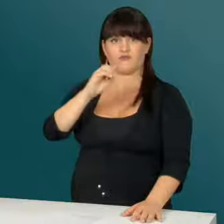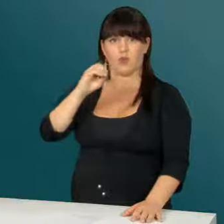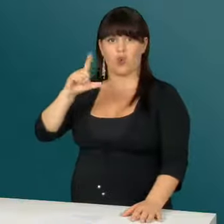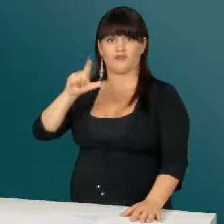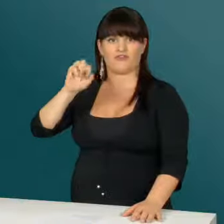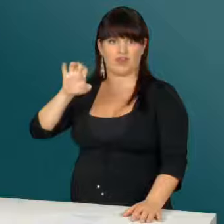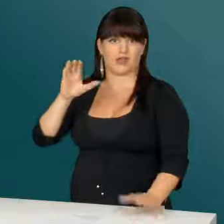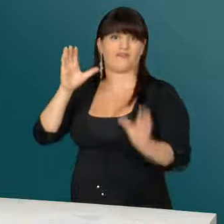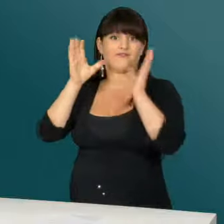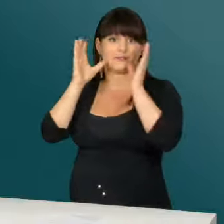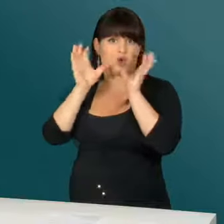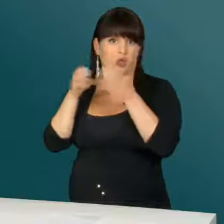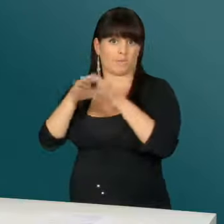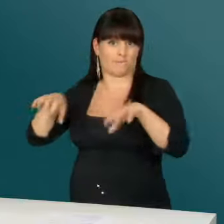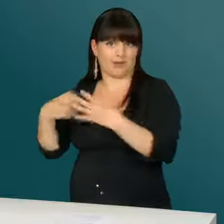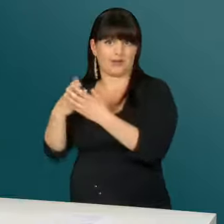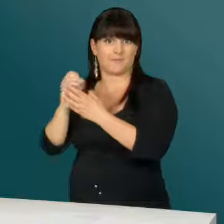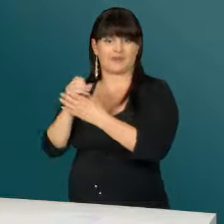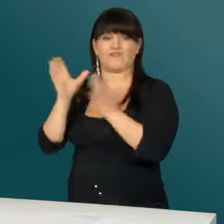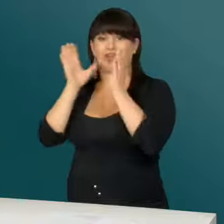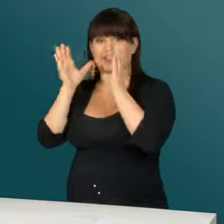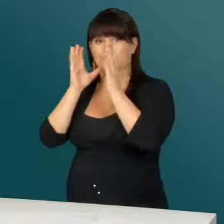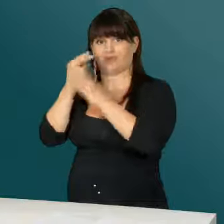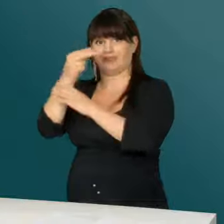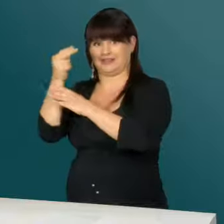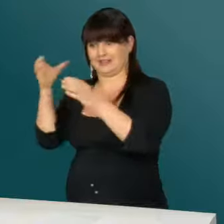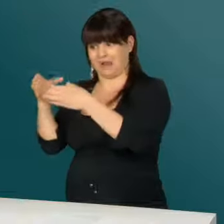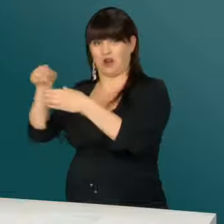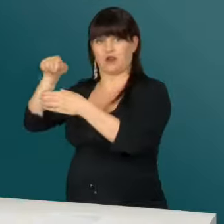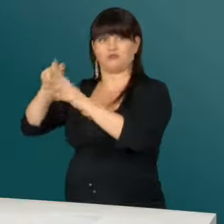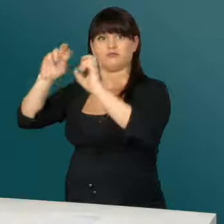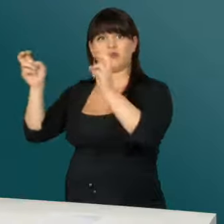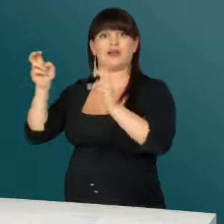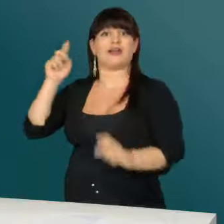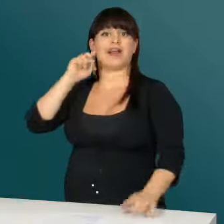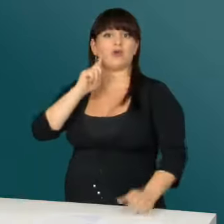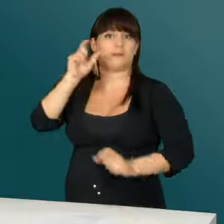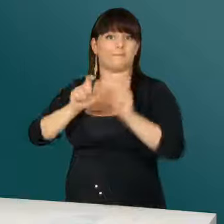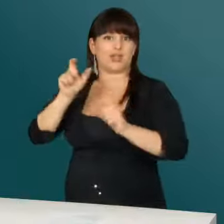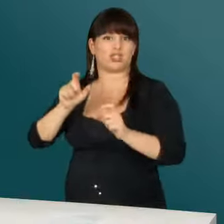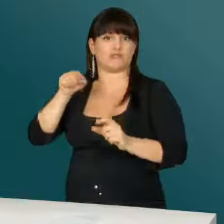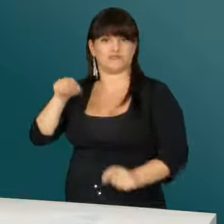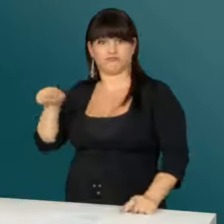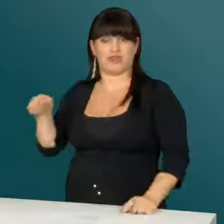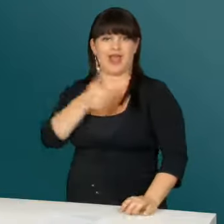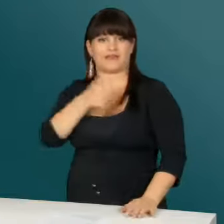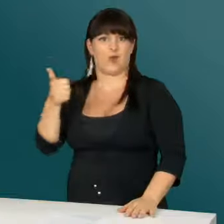Gehörlose Menschen sind an sieben Tagen der Woche lebendig, nicht nur an Sonntagen, Montagen oder Dienstagen.